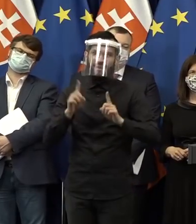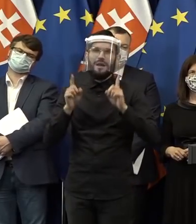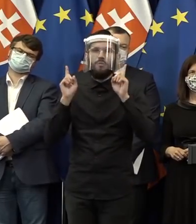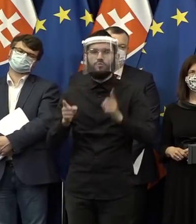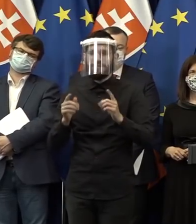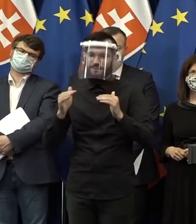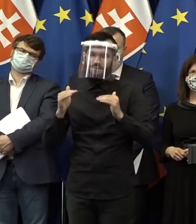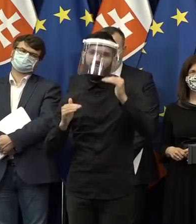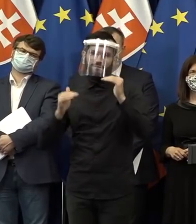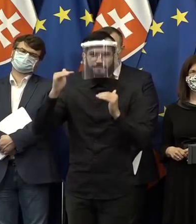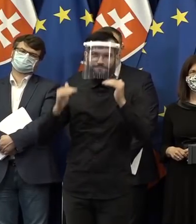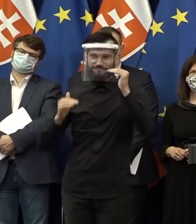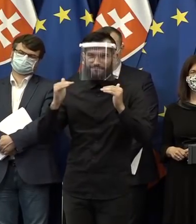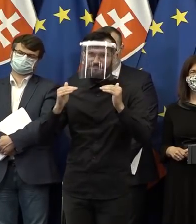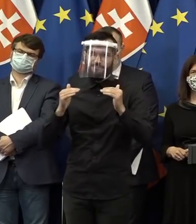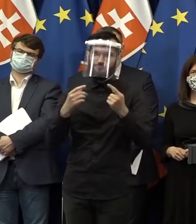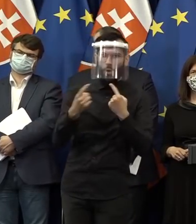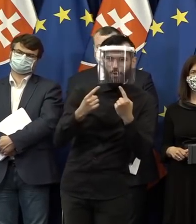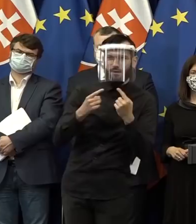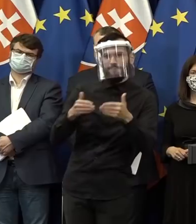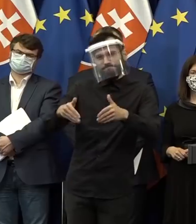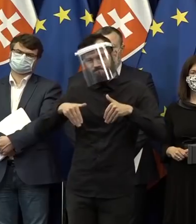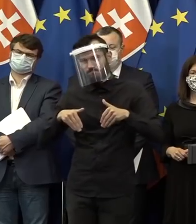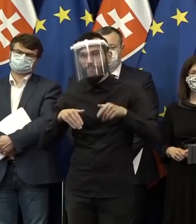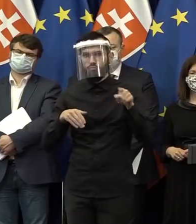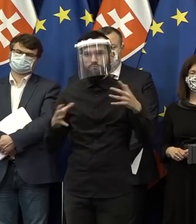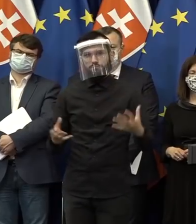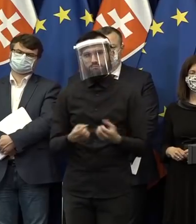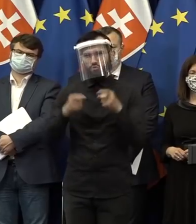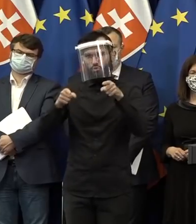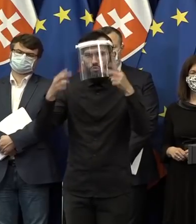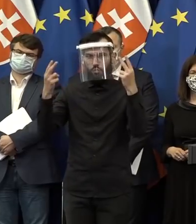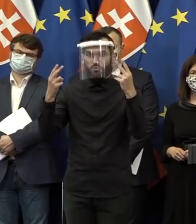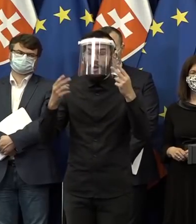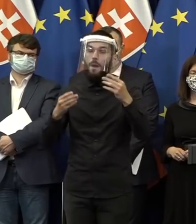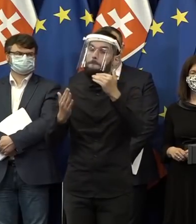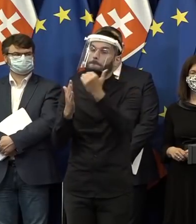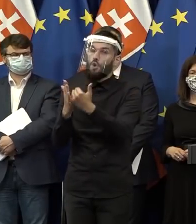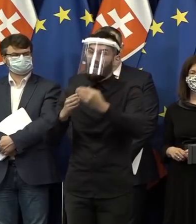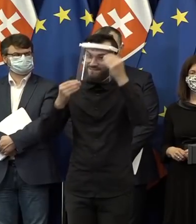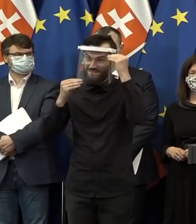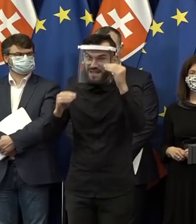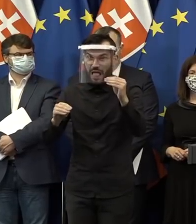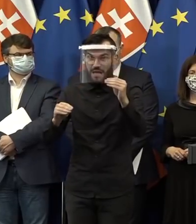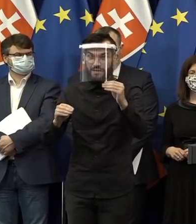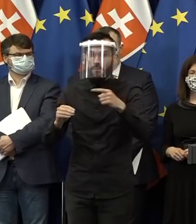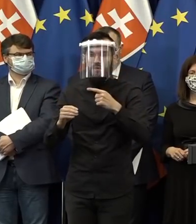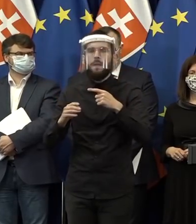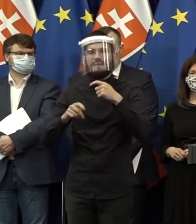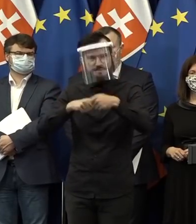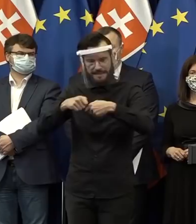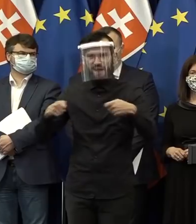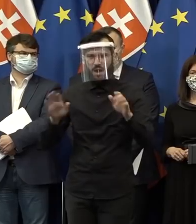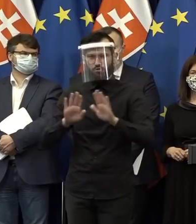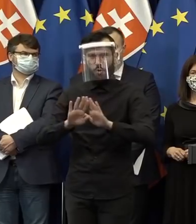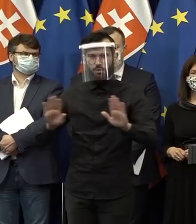primeranú vyváženosť. Myslím si, že to sa tu stalo. Programové vyhlásenie je dostatočne na jednej strane záväzný